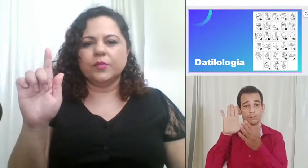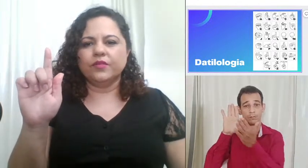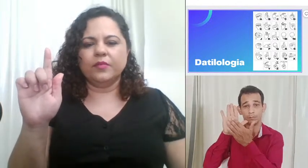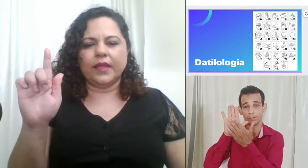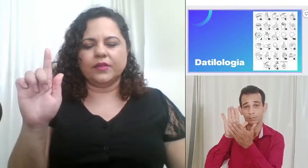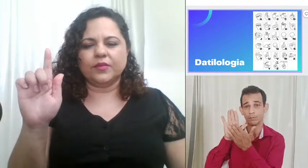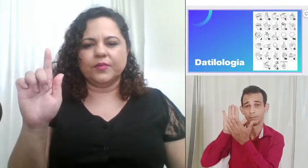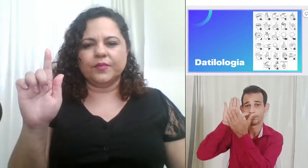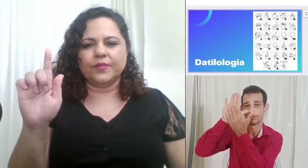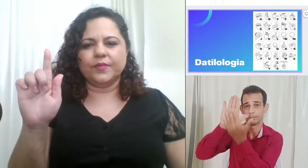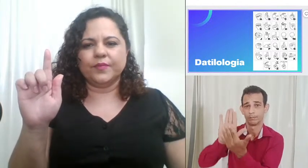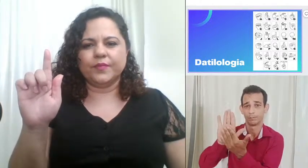movimento